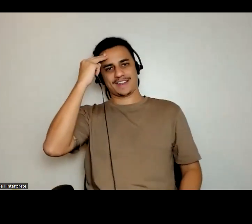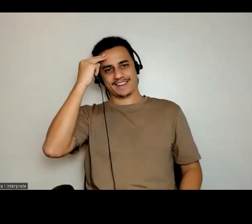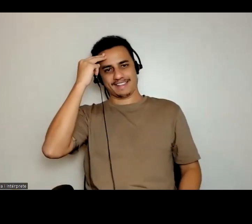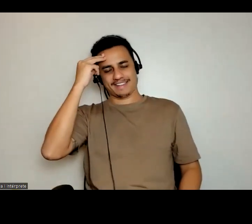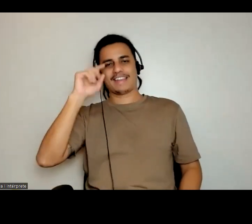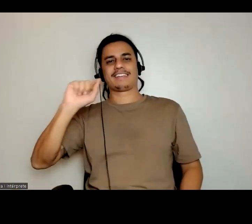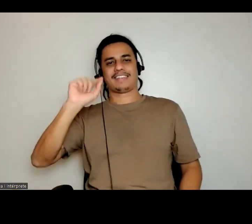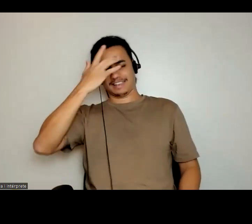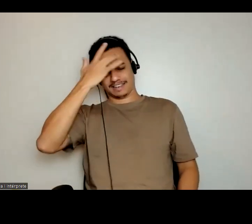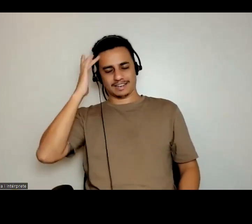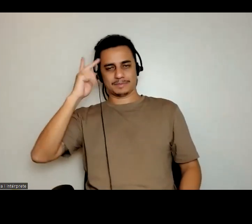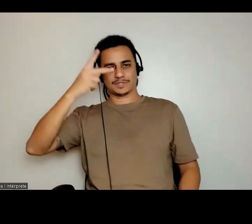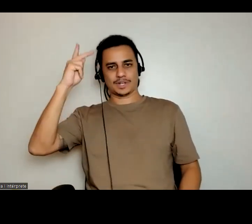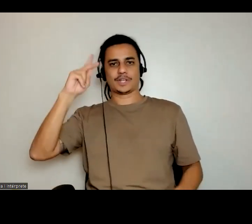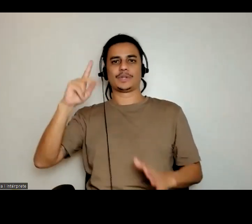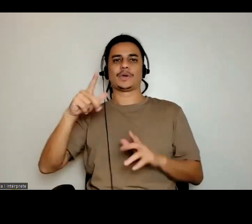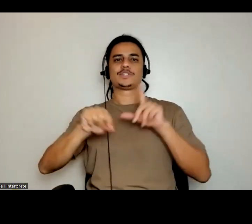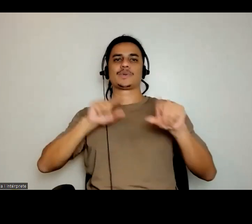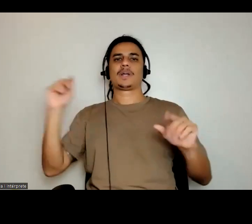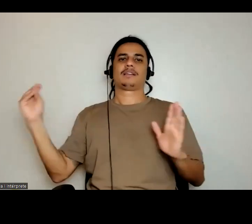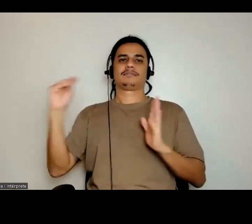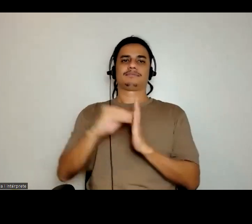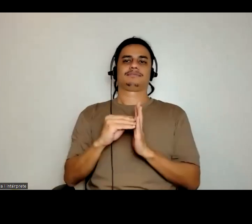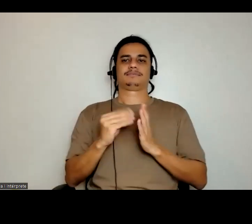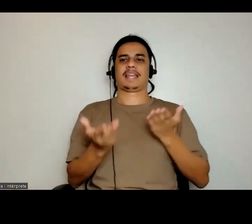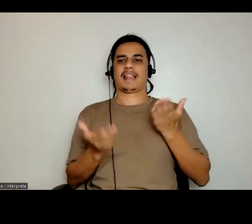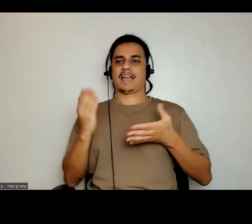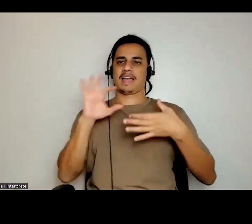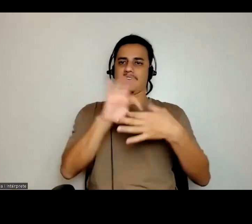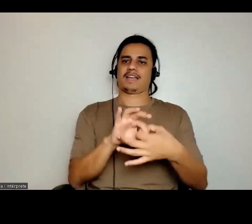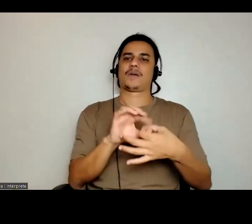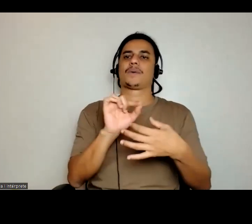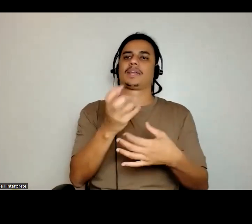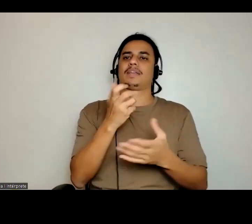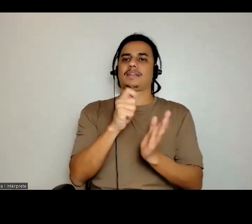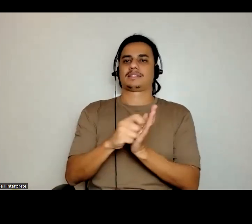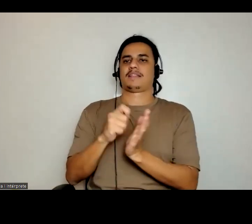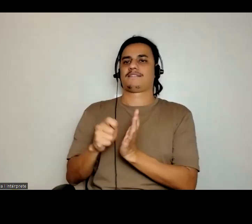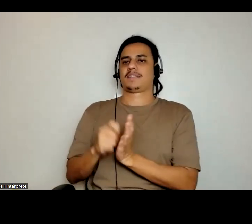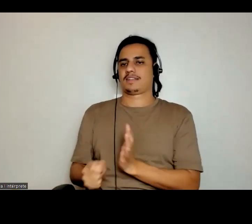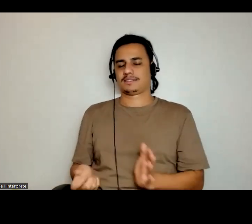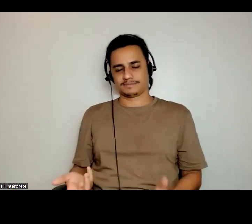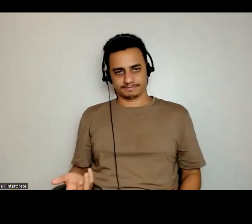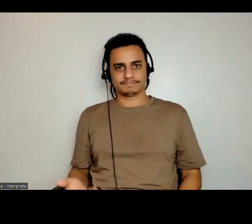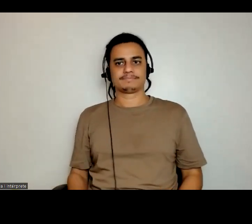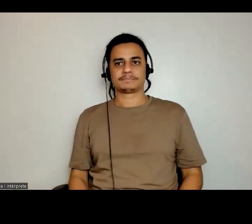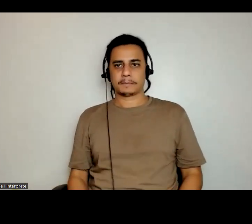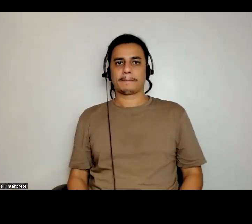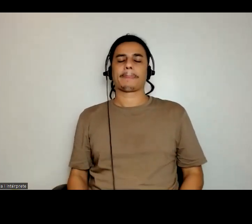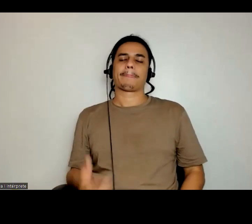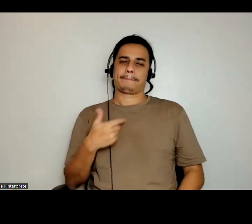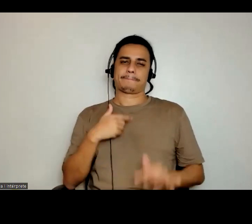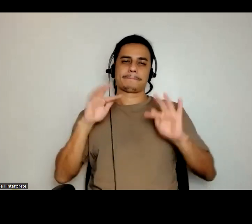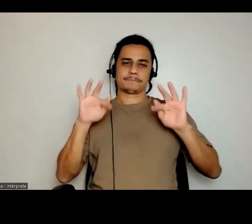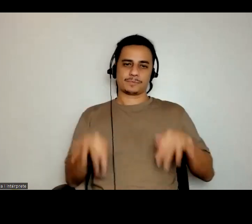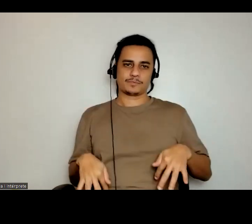historiador vai escolher como as mais relativas àquilo que ele quer escrever. E aí eu vou finalizar com um